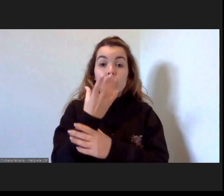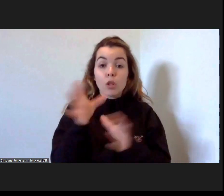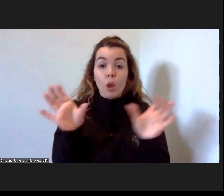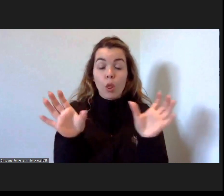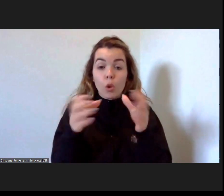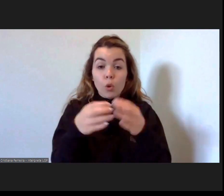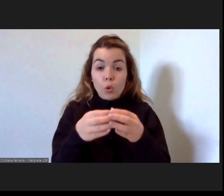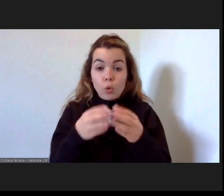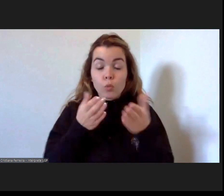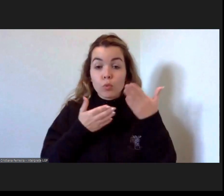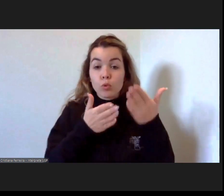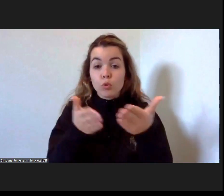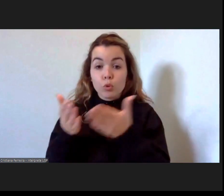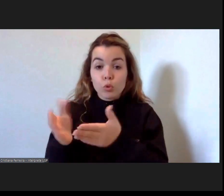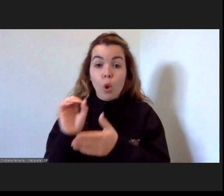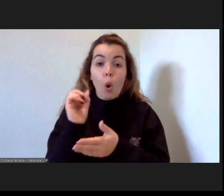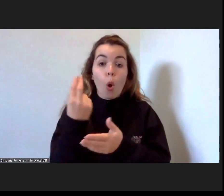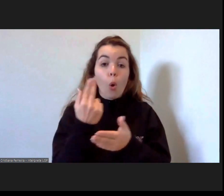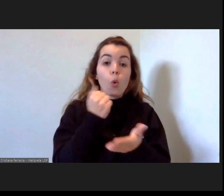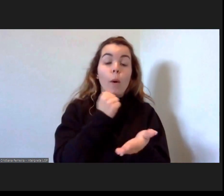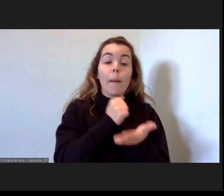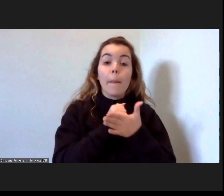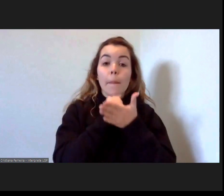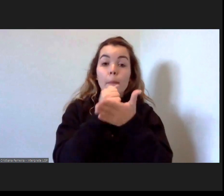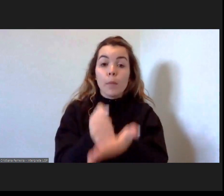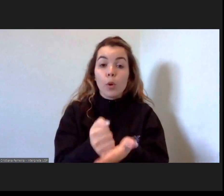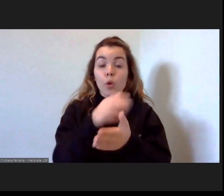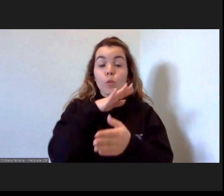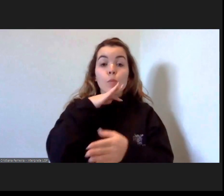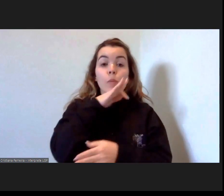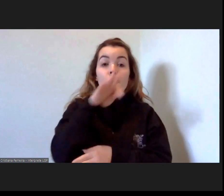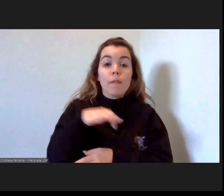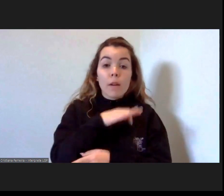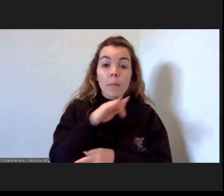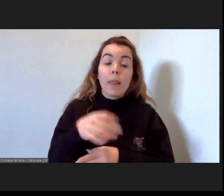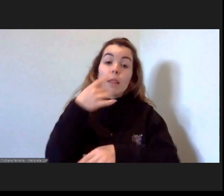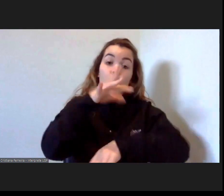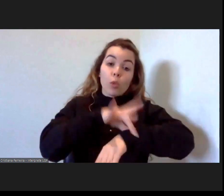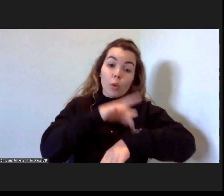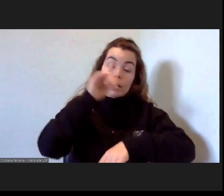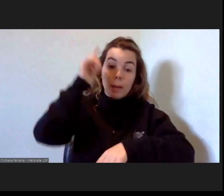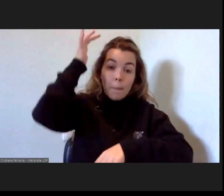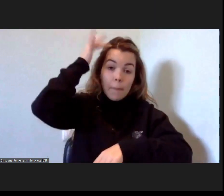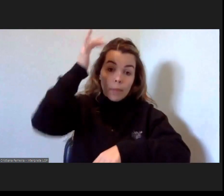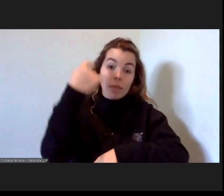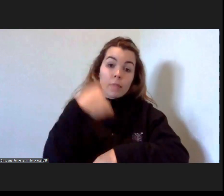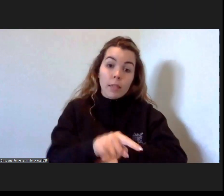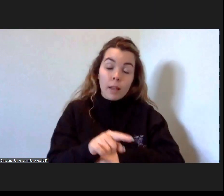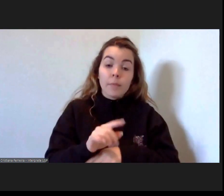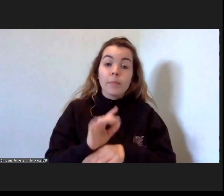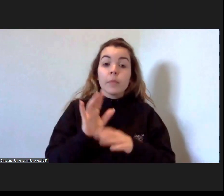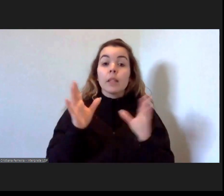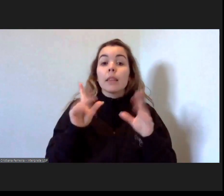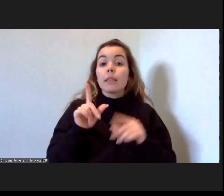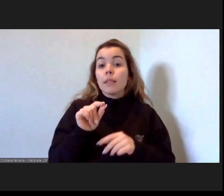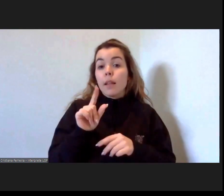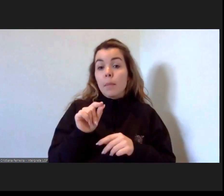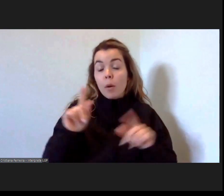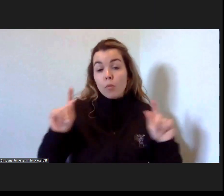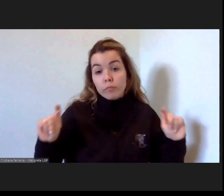de ajuda ou suporte para as famílias das pessoas com doença mental a promoção da qualidade de vida